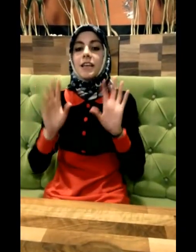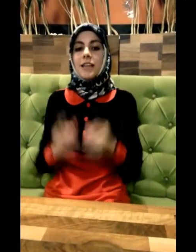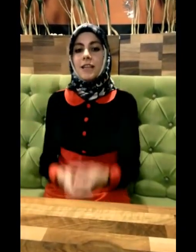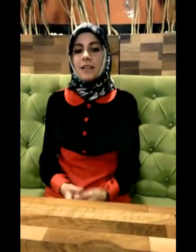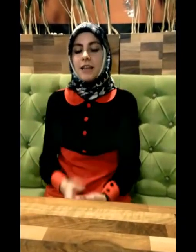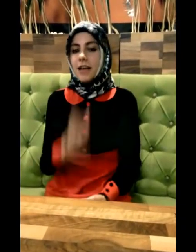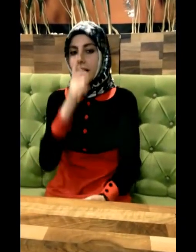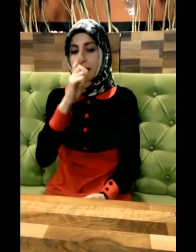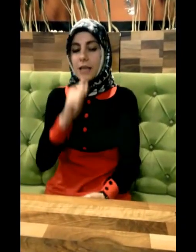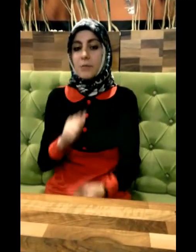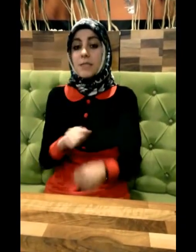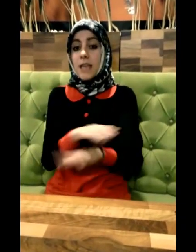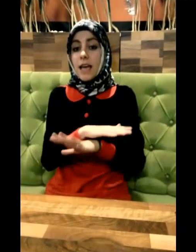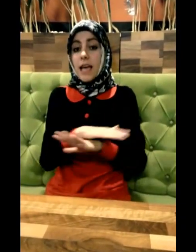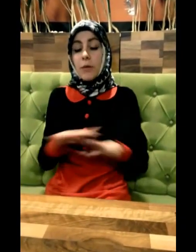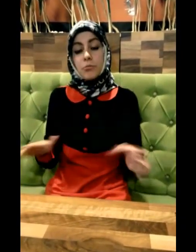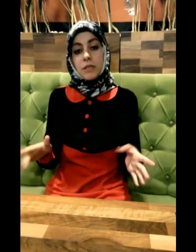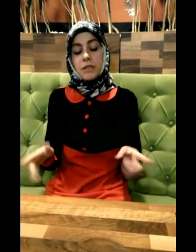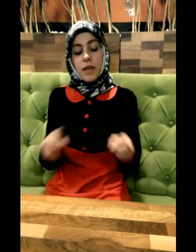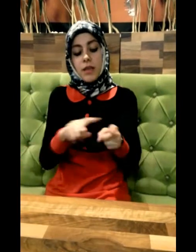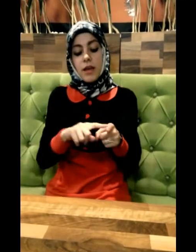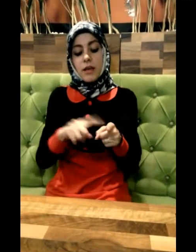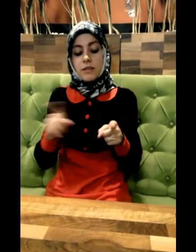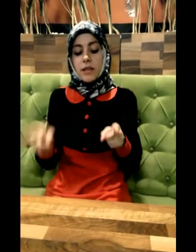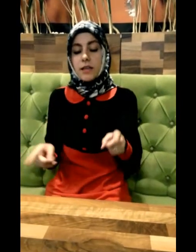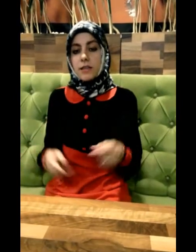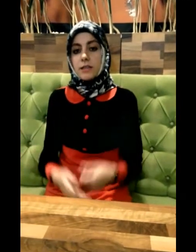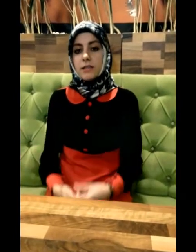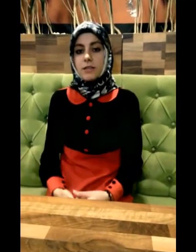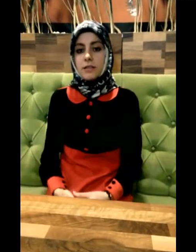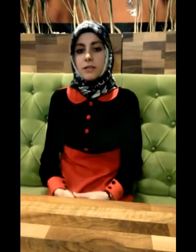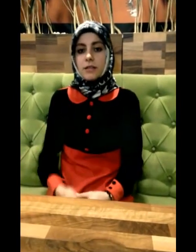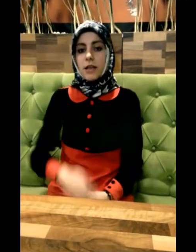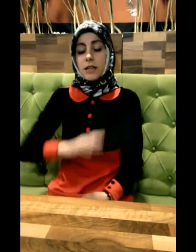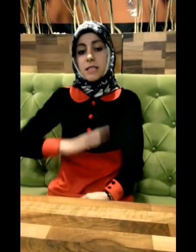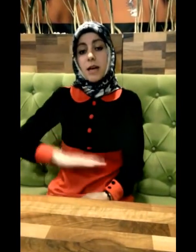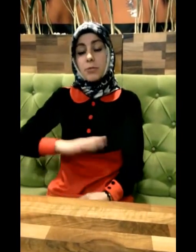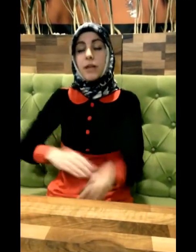kimseye bitene değil, sabretmem.